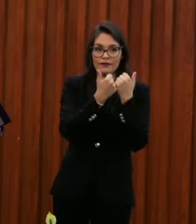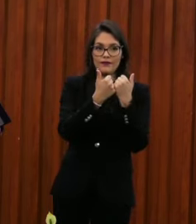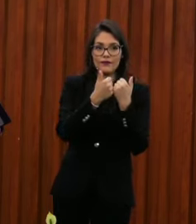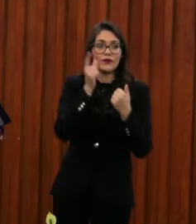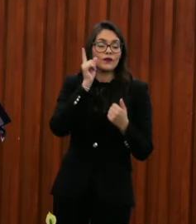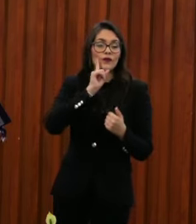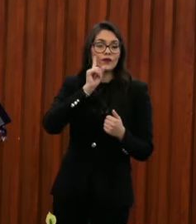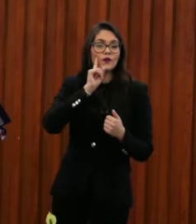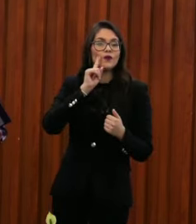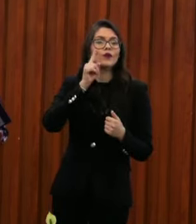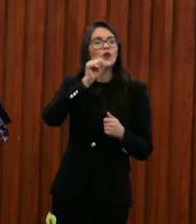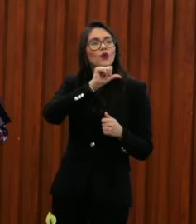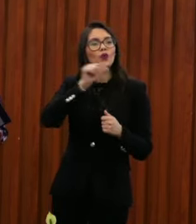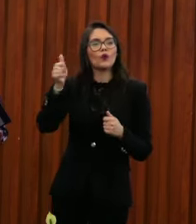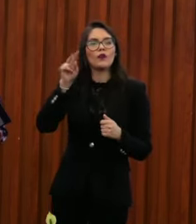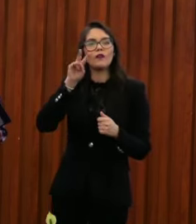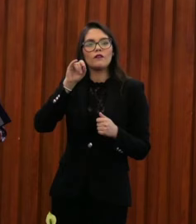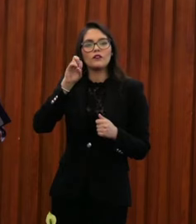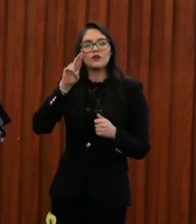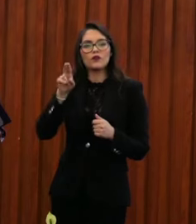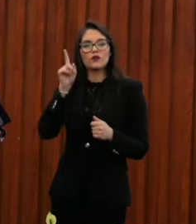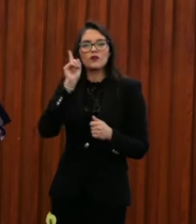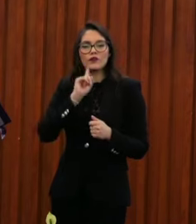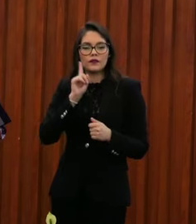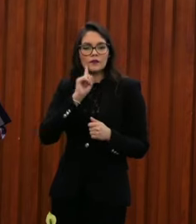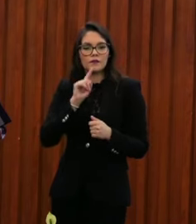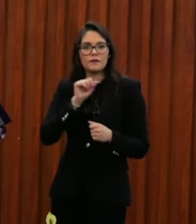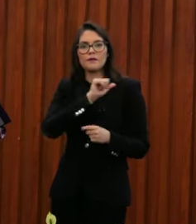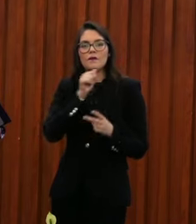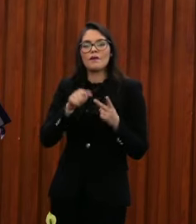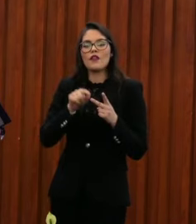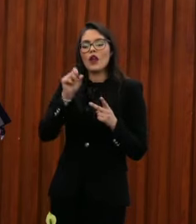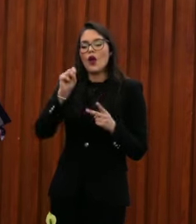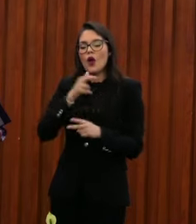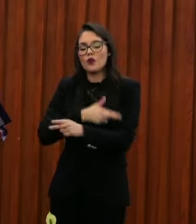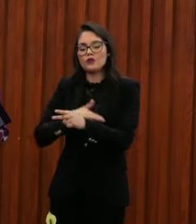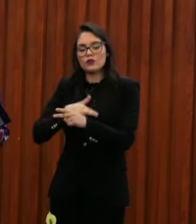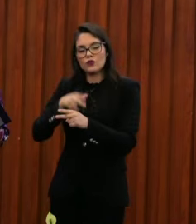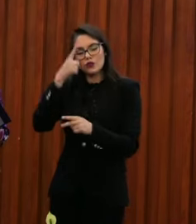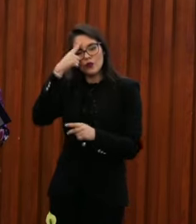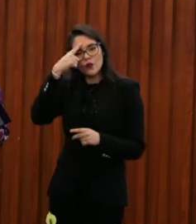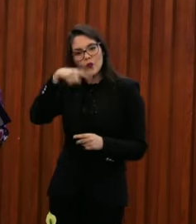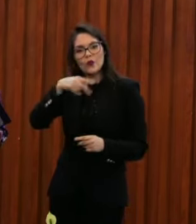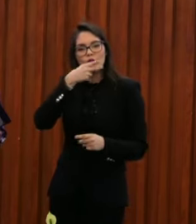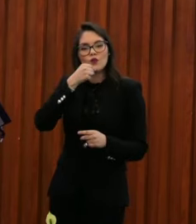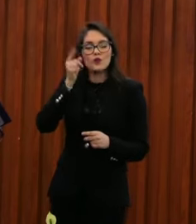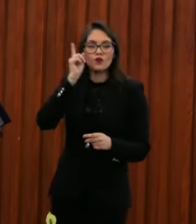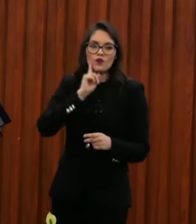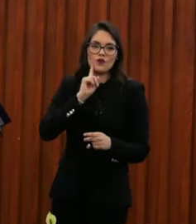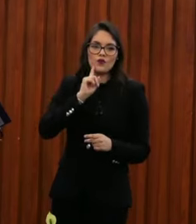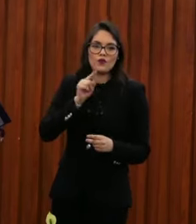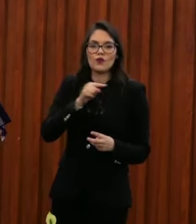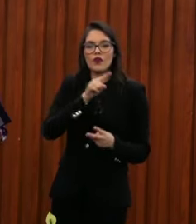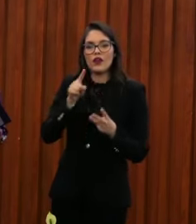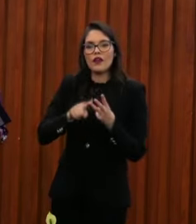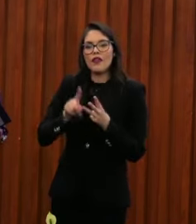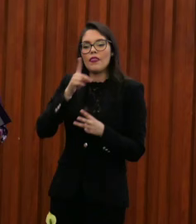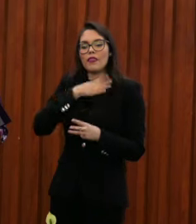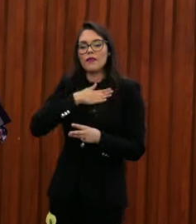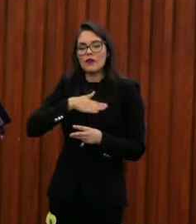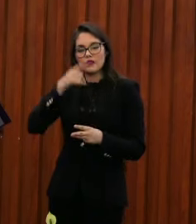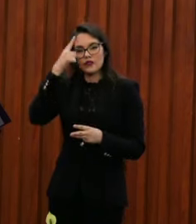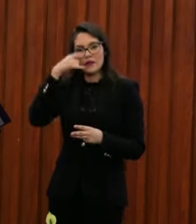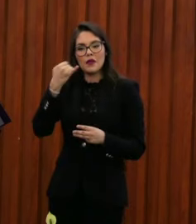programas Visor Femenino, Asuntos de Mujeres y Hombres, El Poder de las Mujeres, Democracia se Escribe en Femenino. Ha